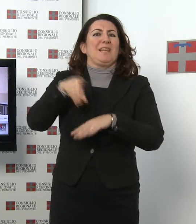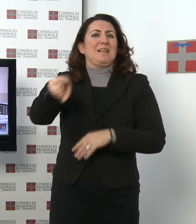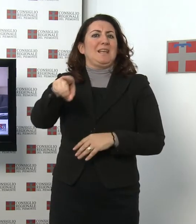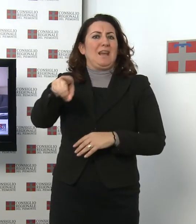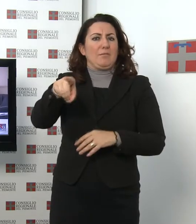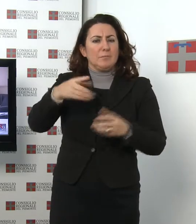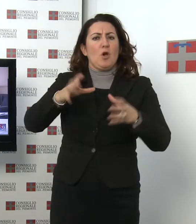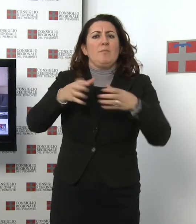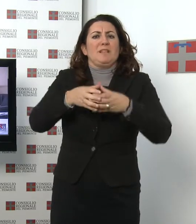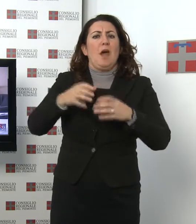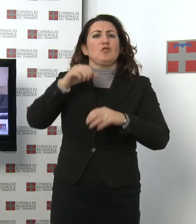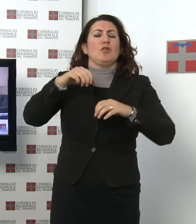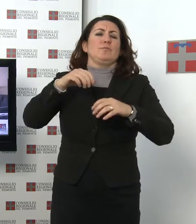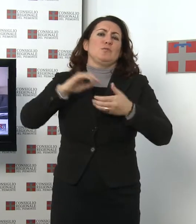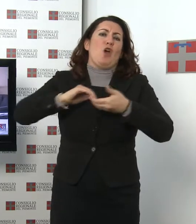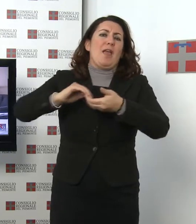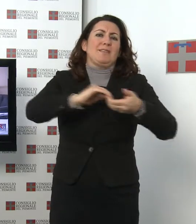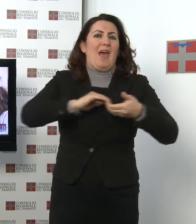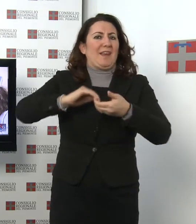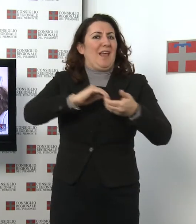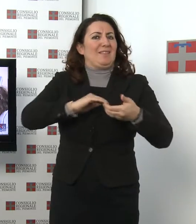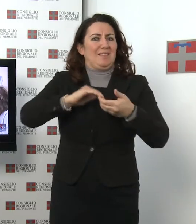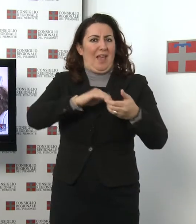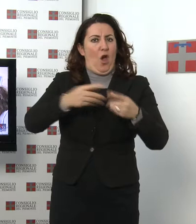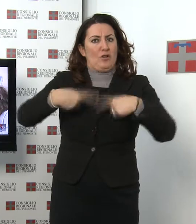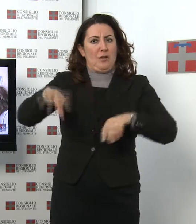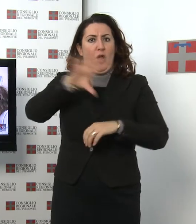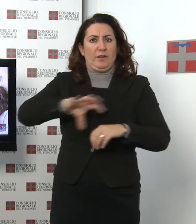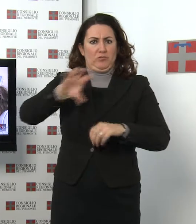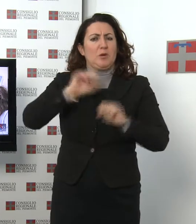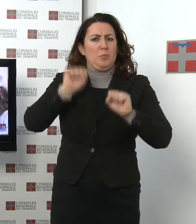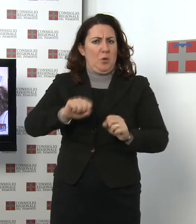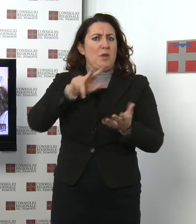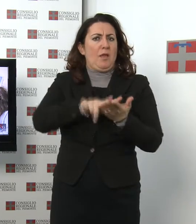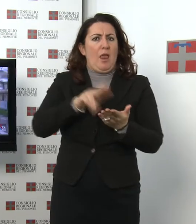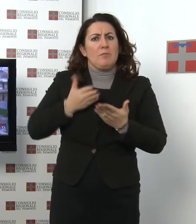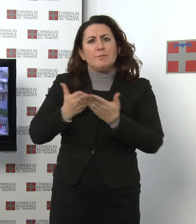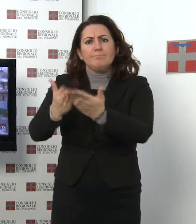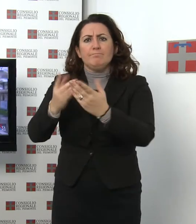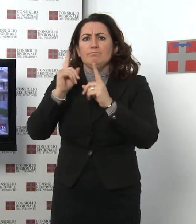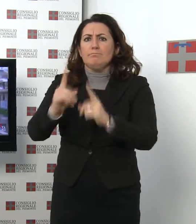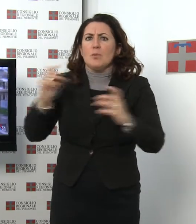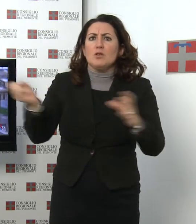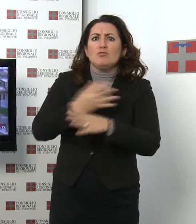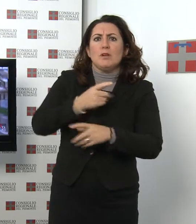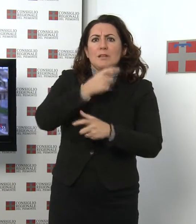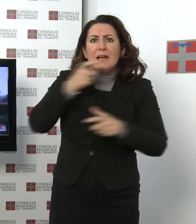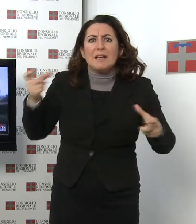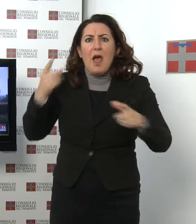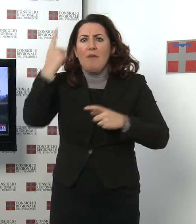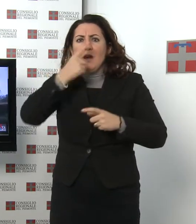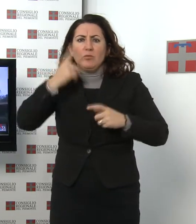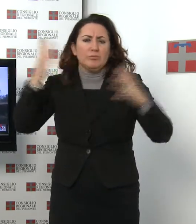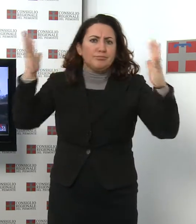organismo del Consiglio regionale che può deliberare interventi di soccorso a favore di popolazione colpite da calamità naturali o catastrofi,